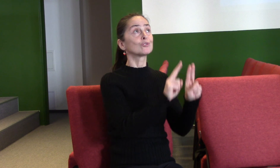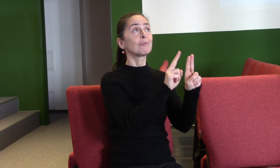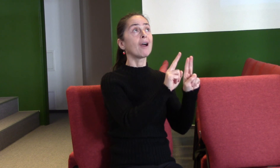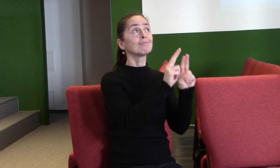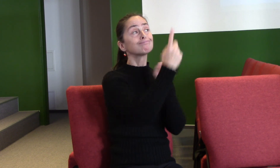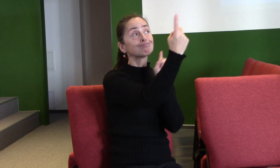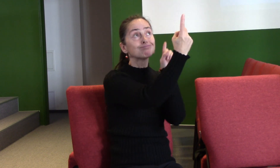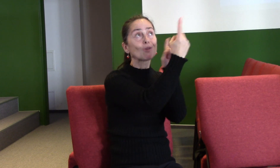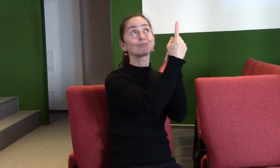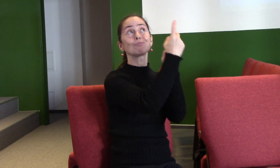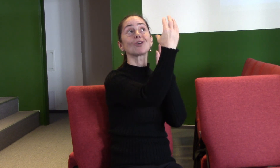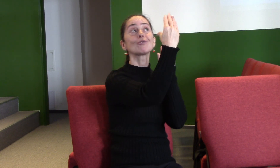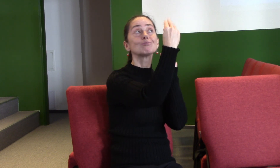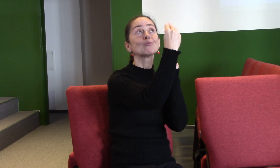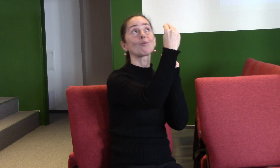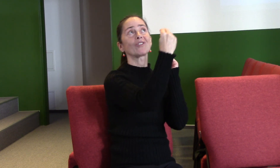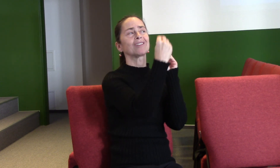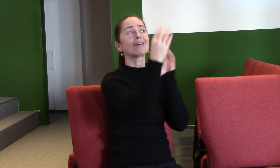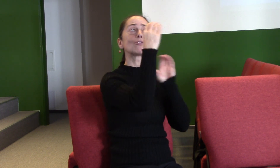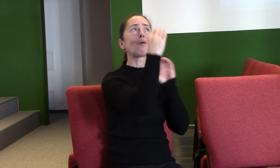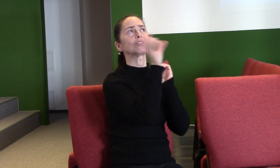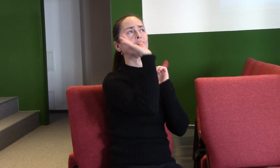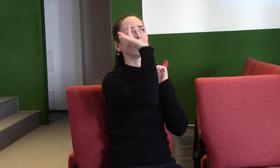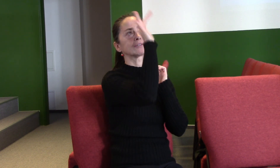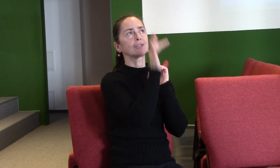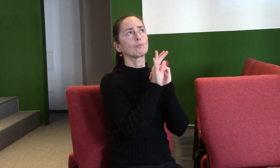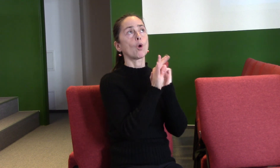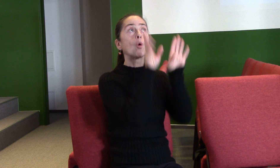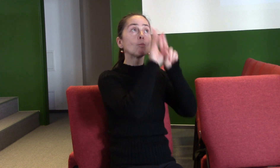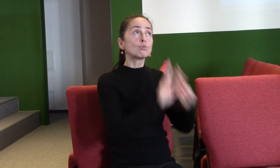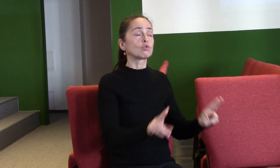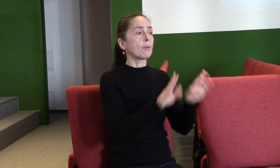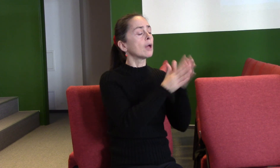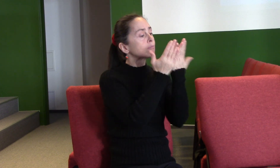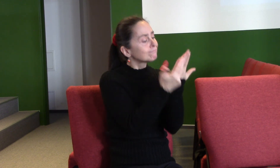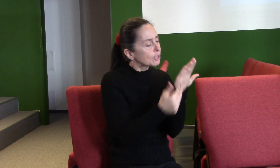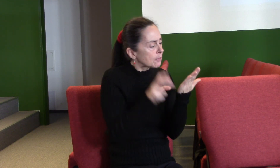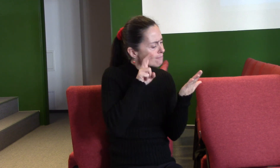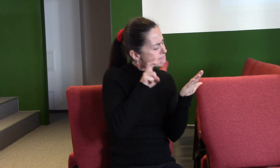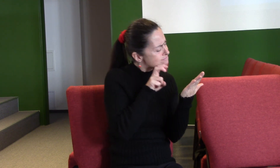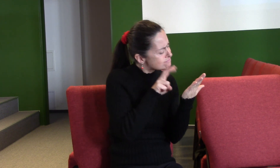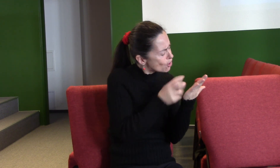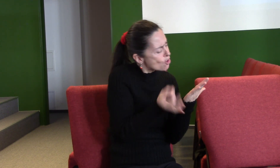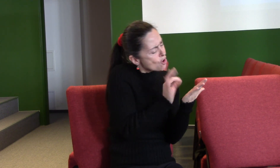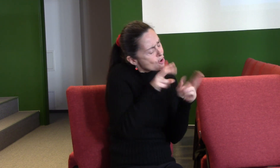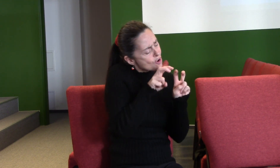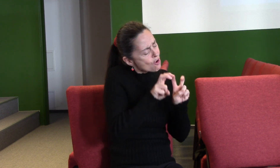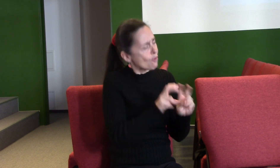námi, mohli být ve tvém slově, mohli poznávat to, co ty